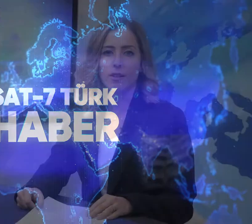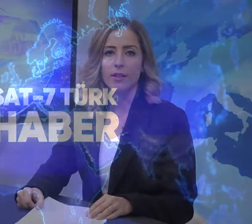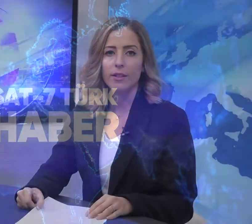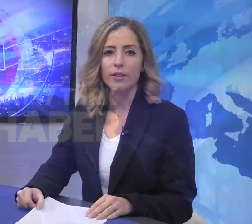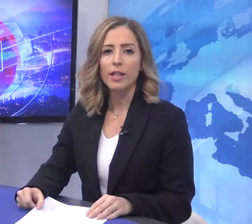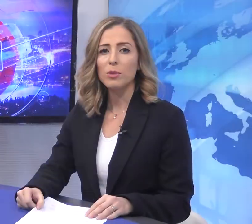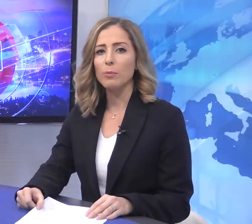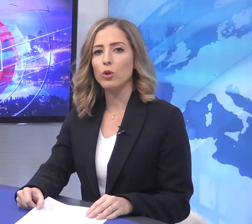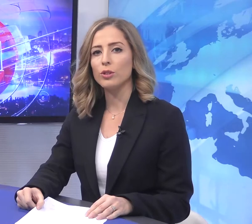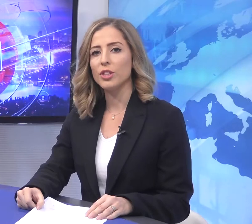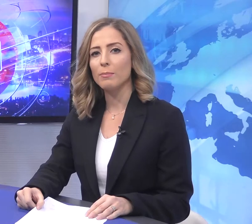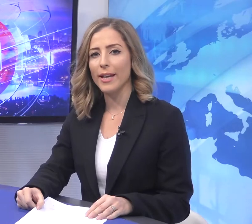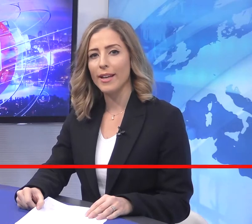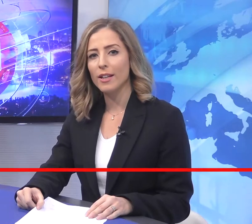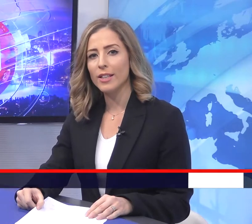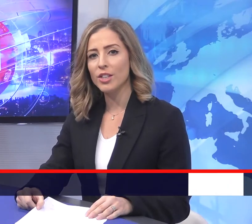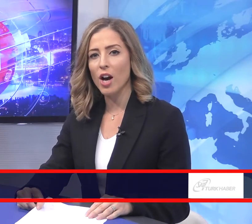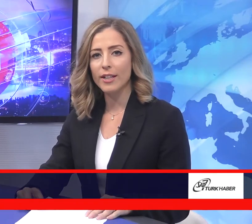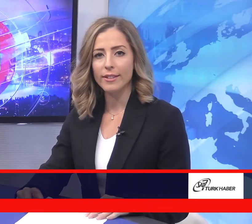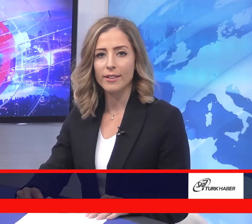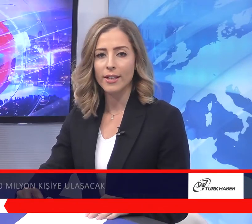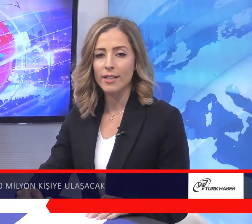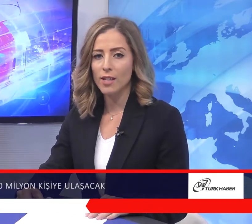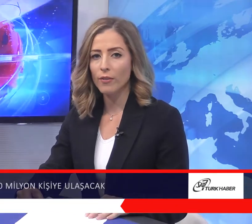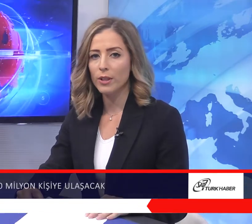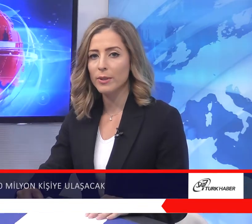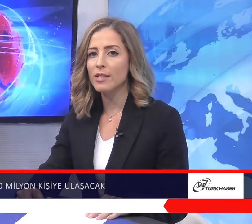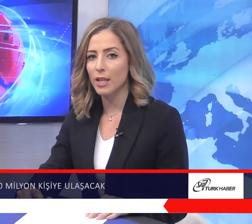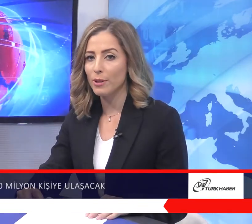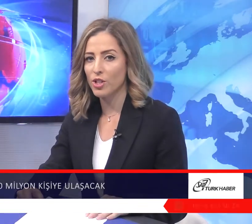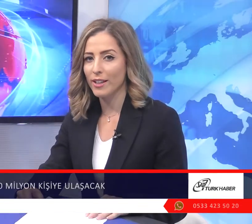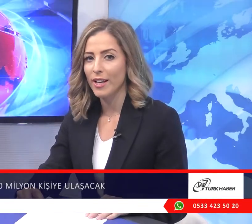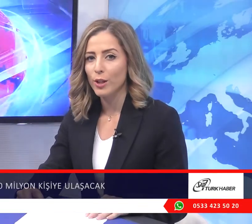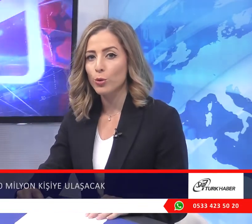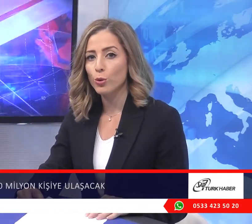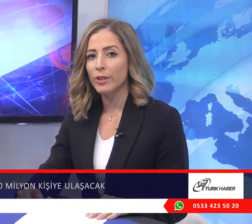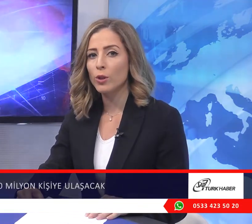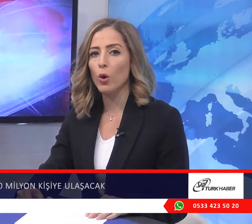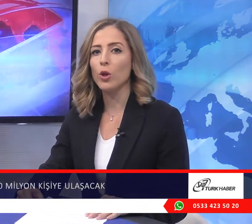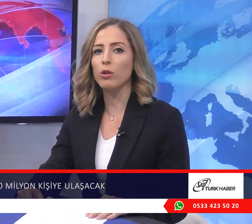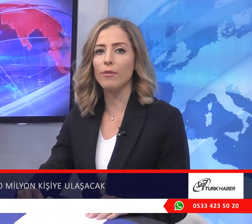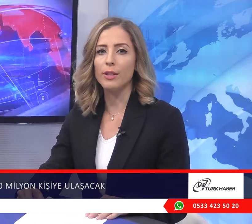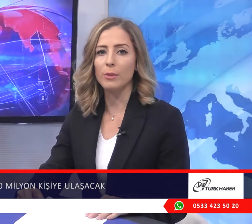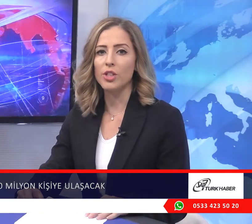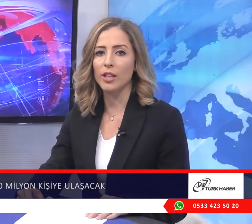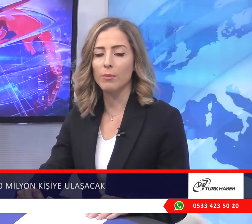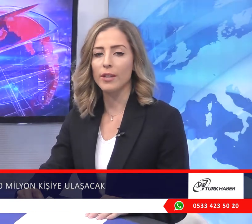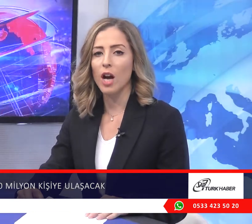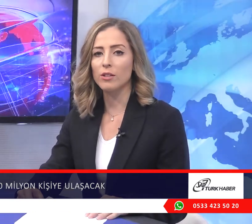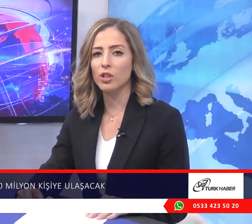70 Milyon İşitme Engelli İşaret Dilinde İsa Filmini İzleyebilecek Türünün ilk örneği olan filmin çekimlerinin yaklaşık